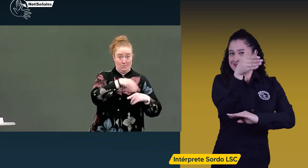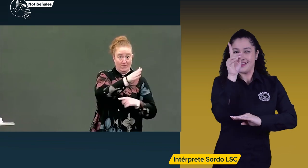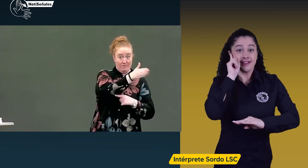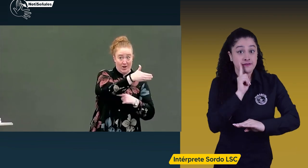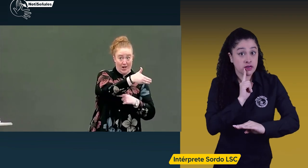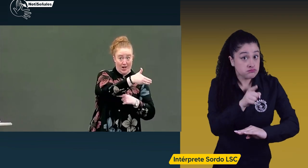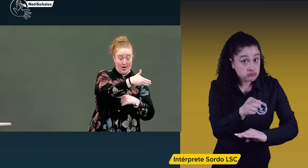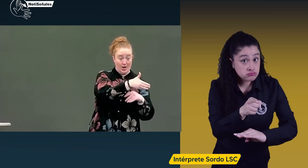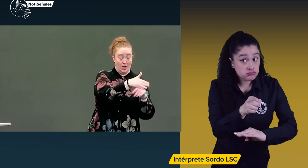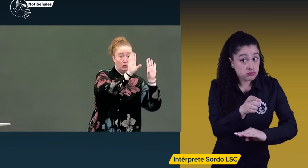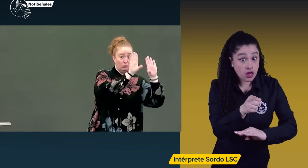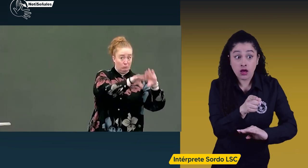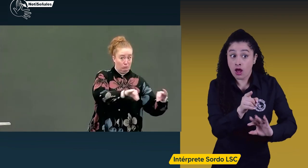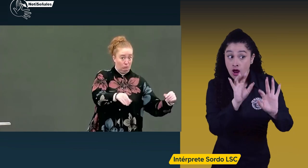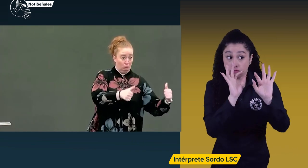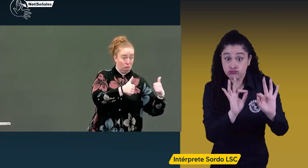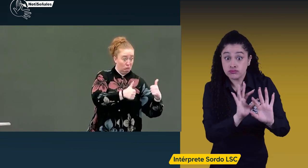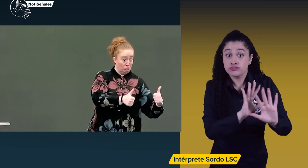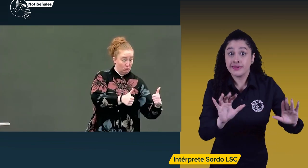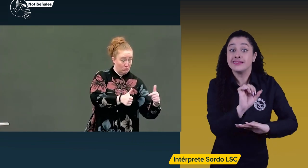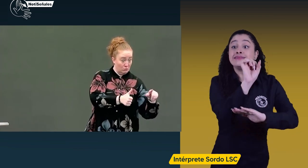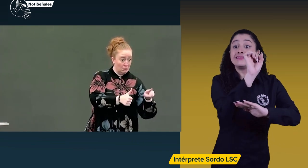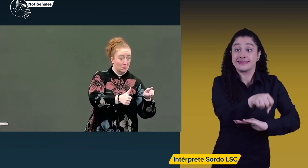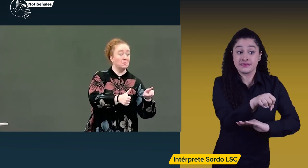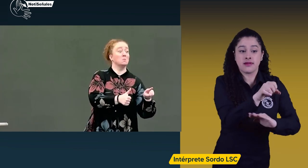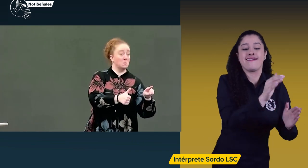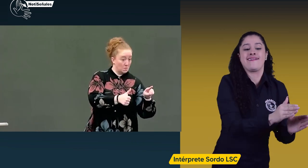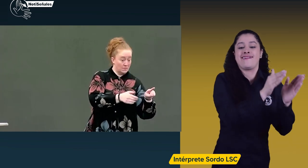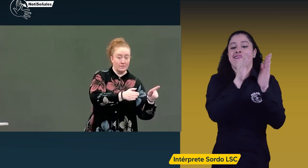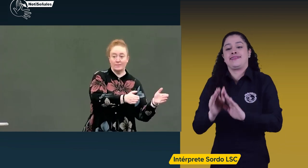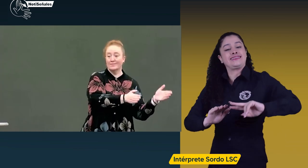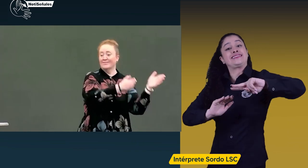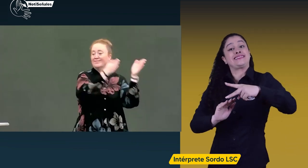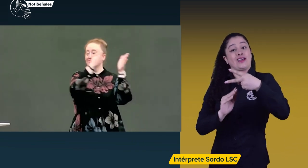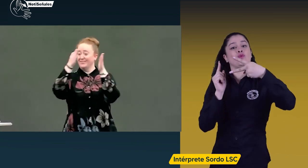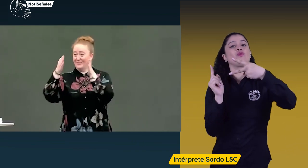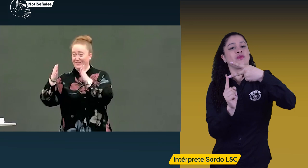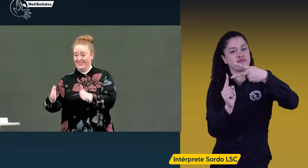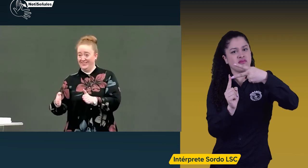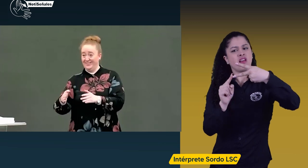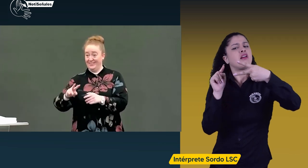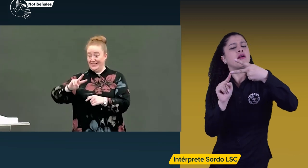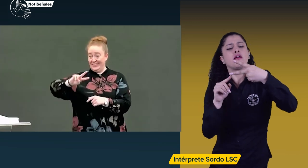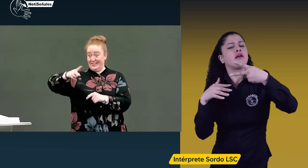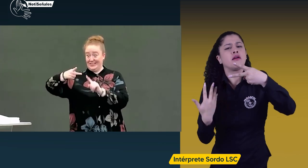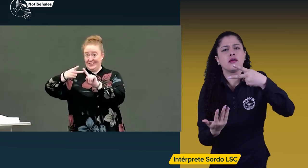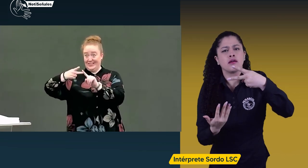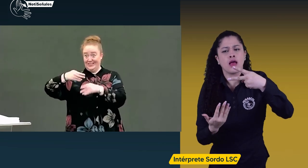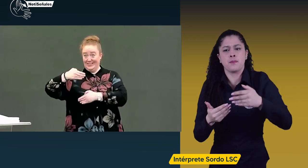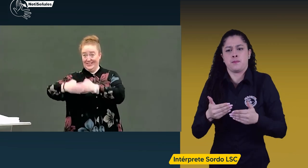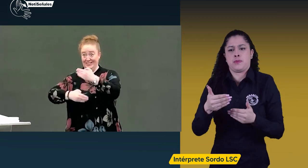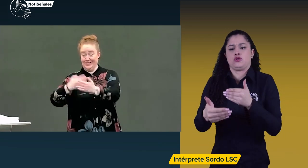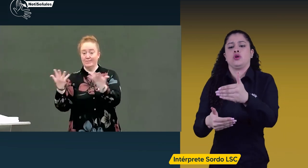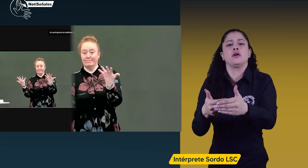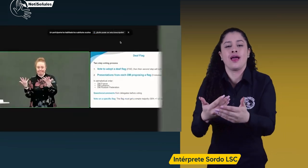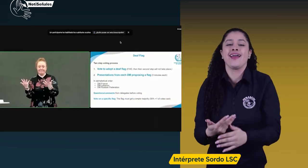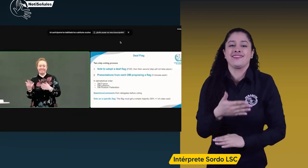si se llega a aceptar el sí, se pasaría al segundo proceso, que es la elección de una de las tres banderas